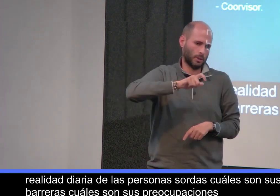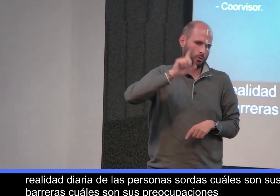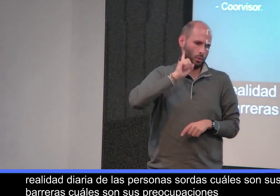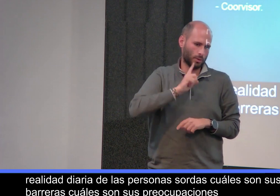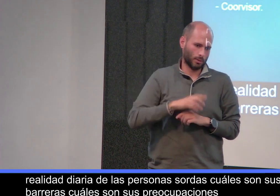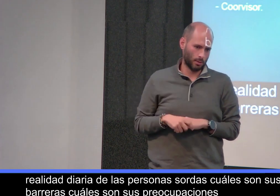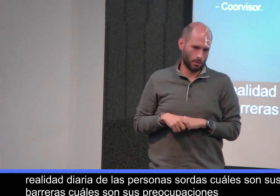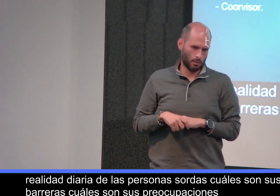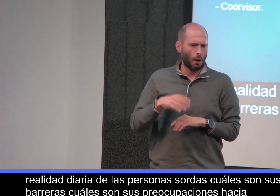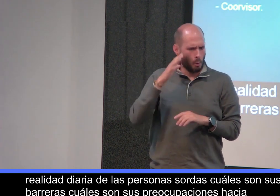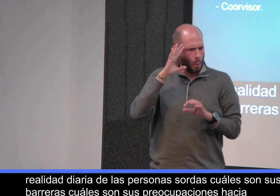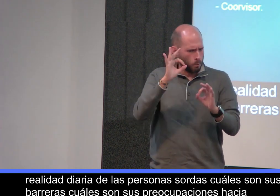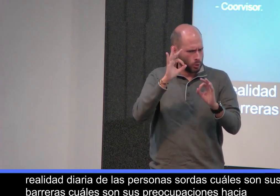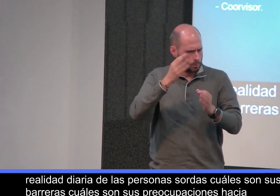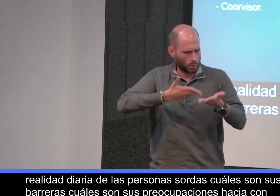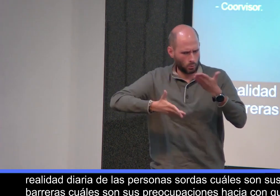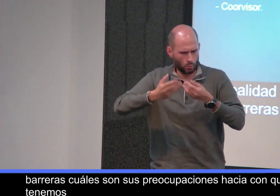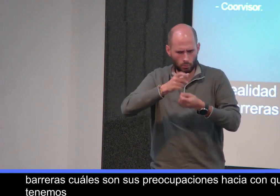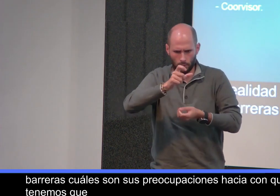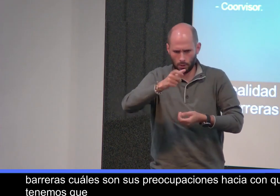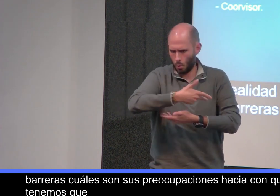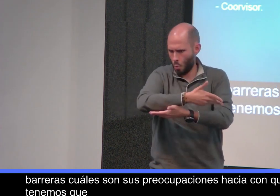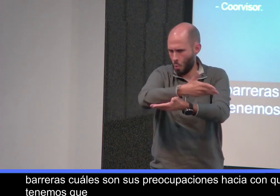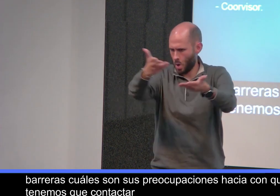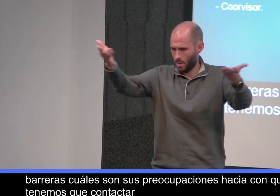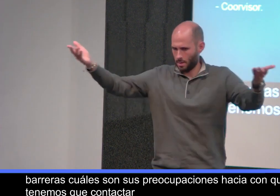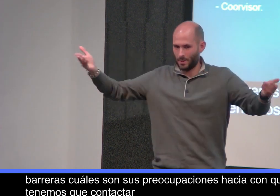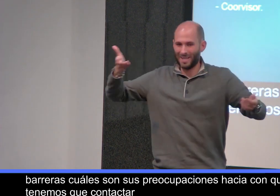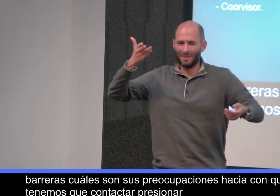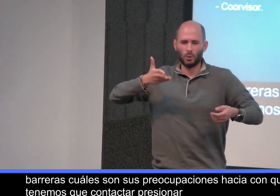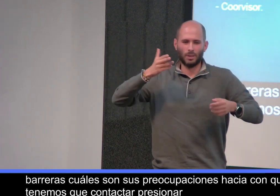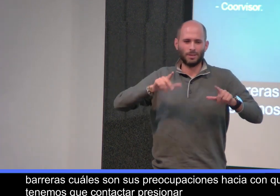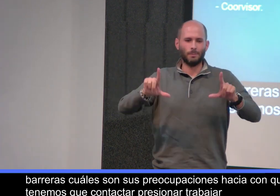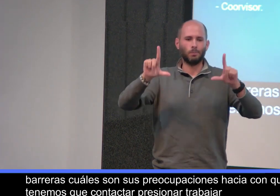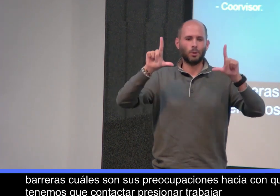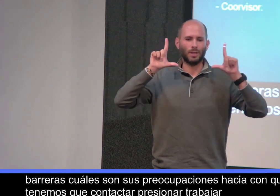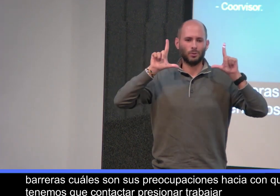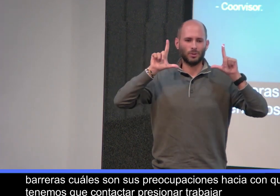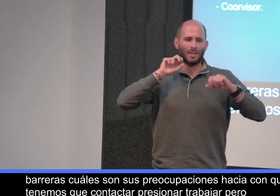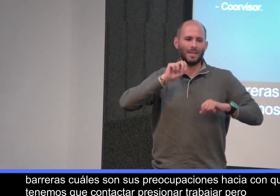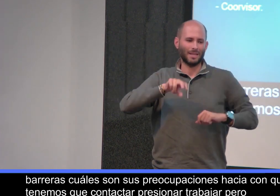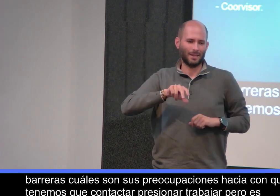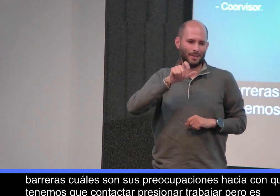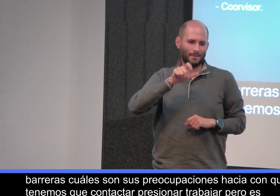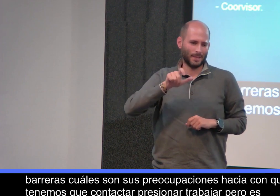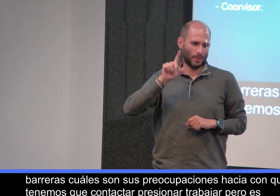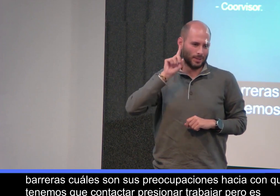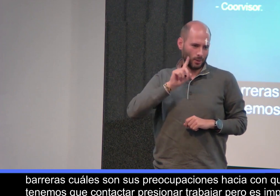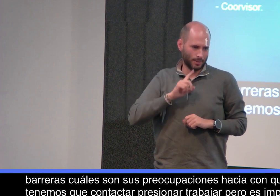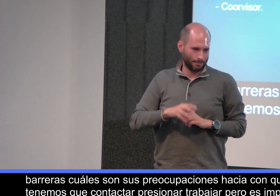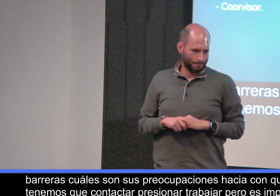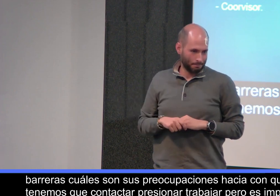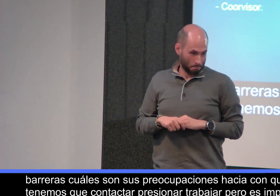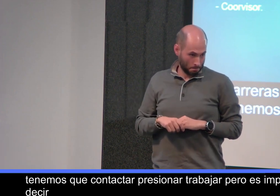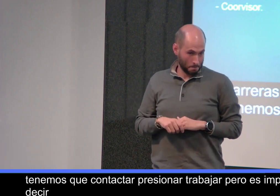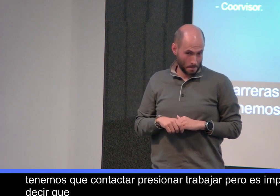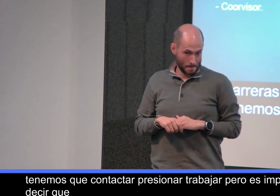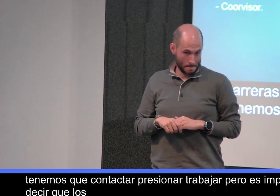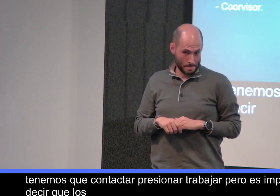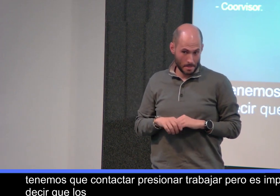hacia con quién tenemos que contactar, presionar, trabajar. Pero es importante decir que los protagonistas de este